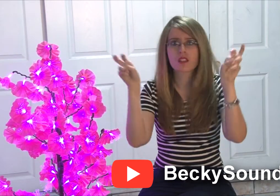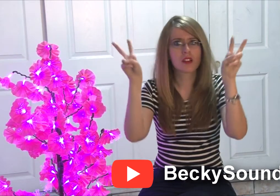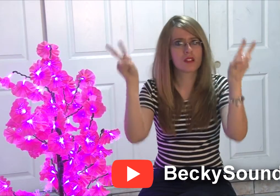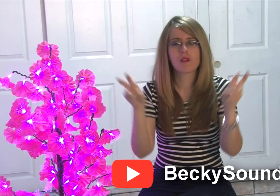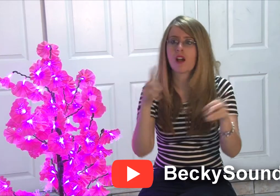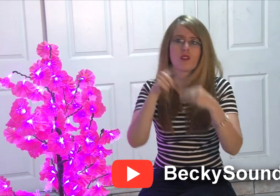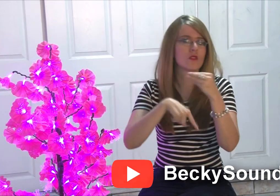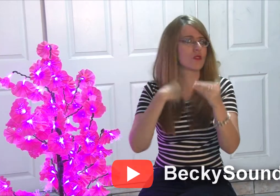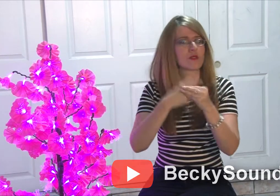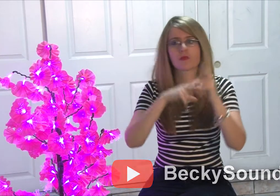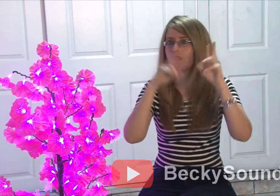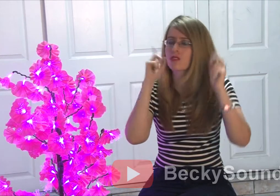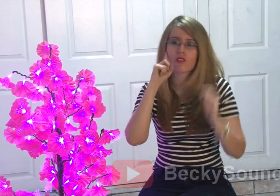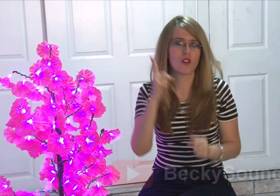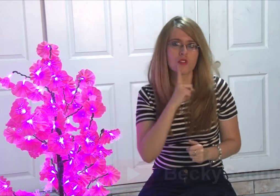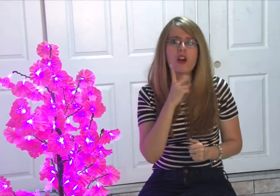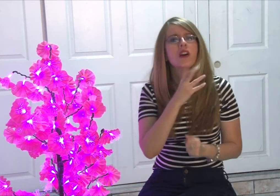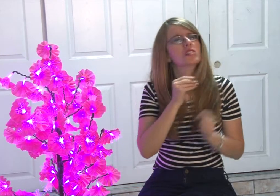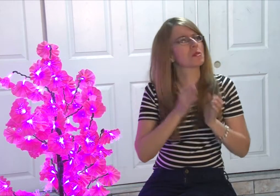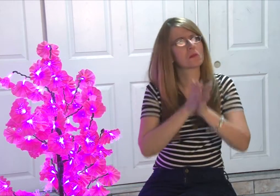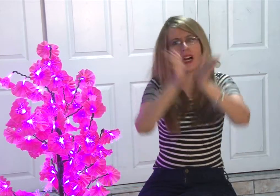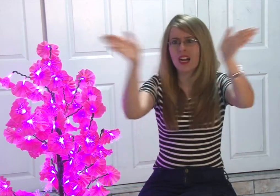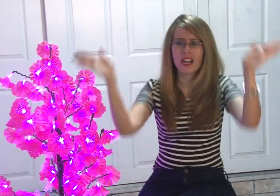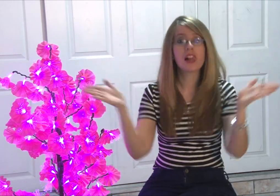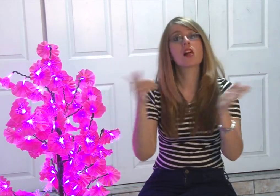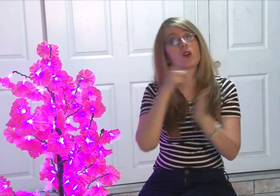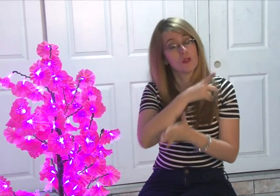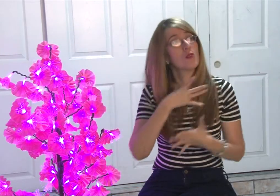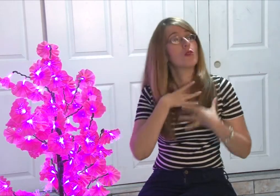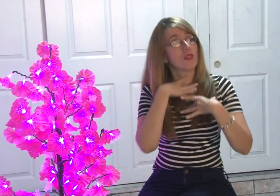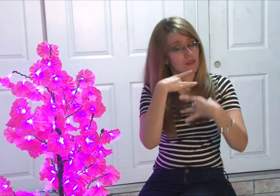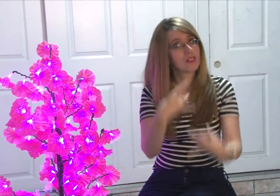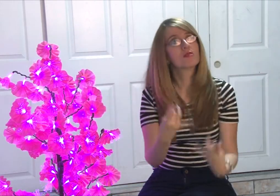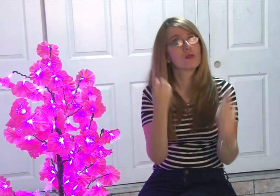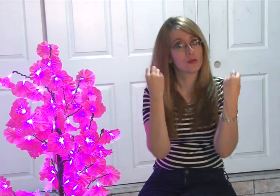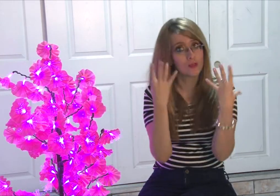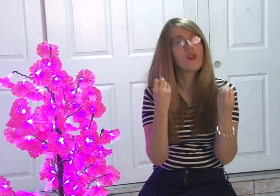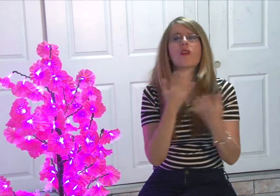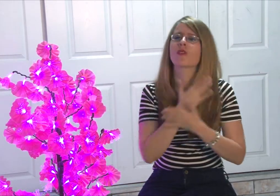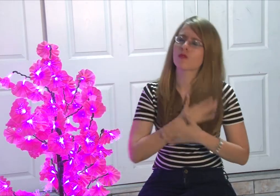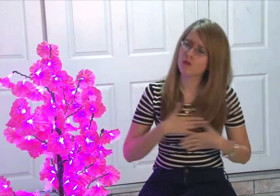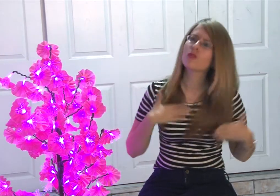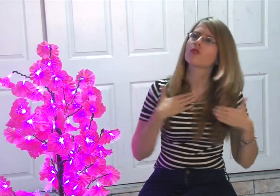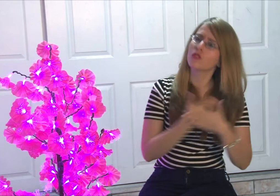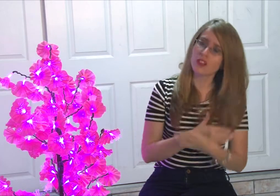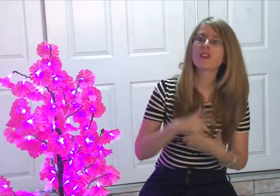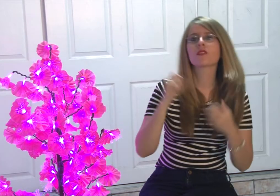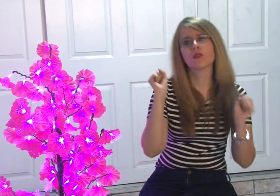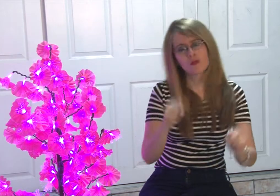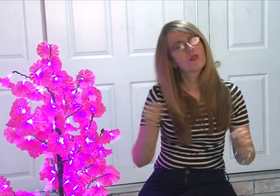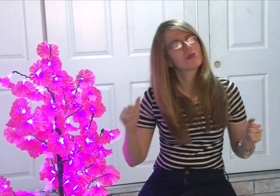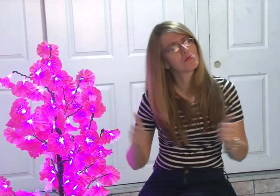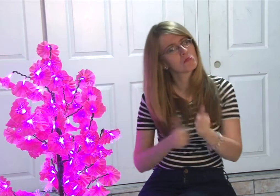videos sobre soledad. En general, les va a gustar mucho, lo van a disfrutar.